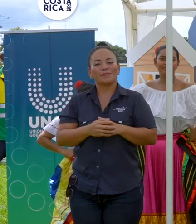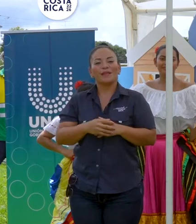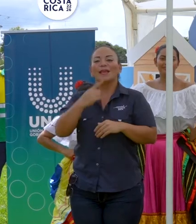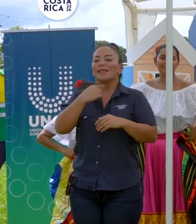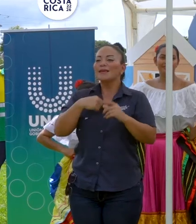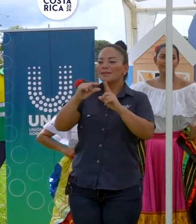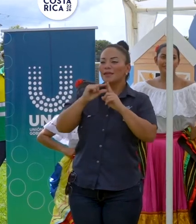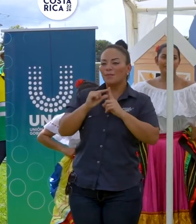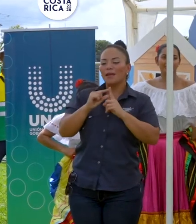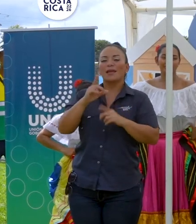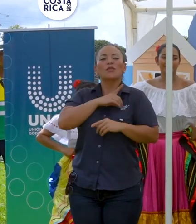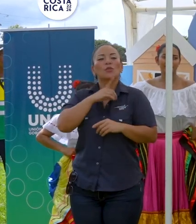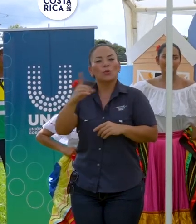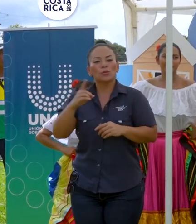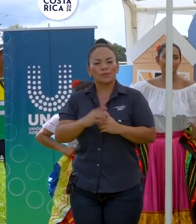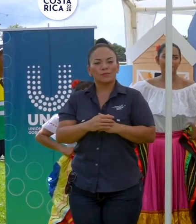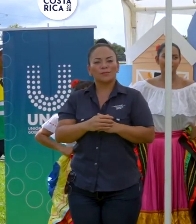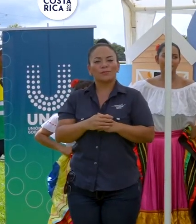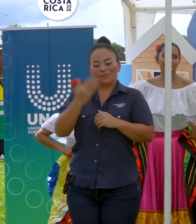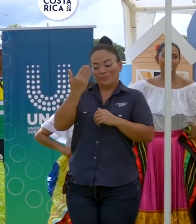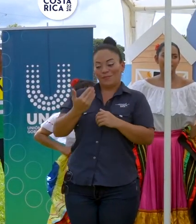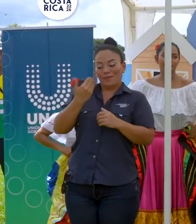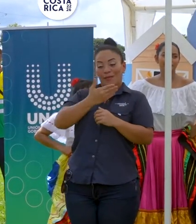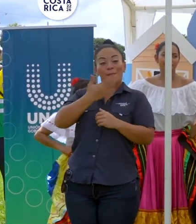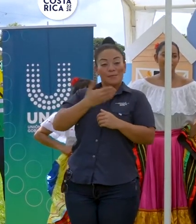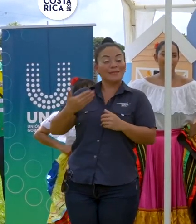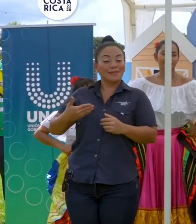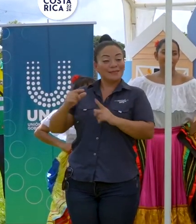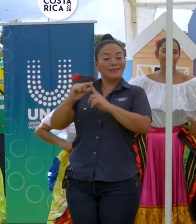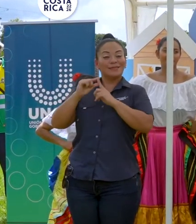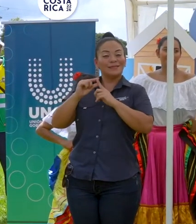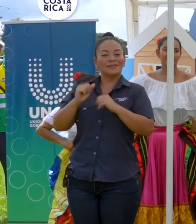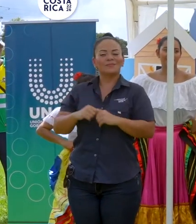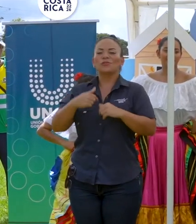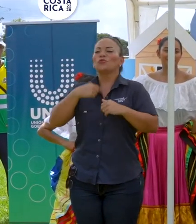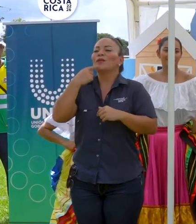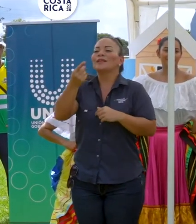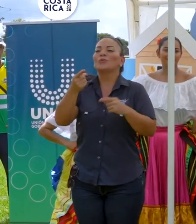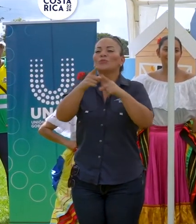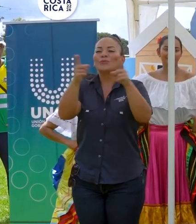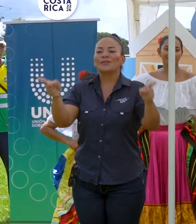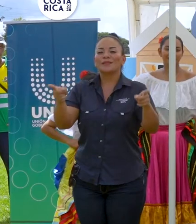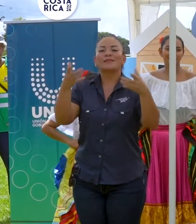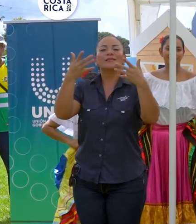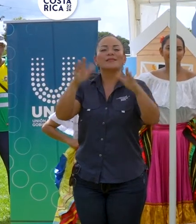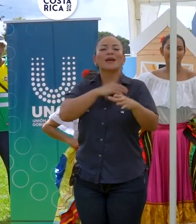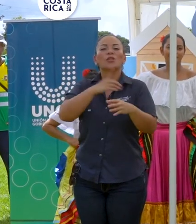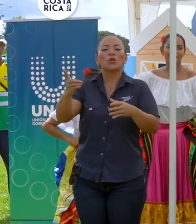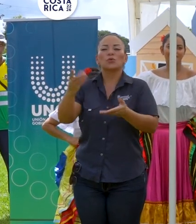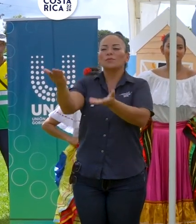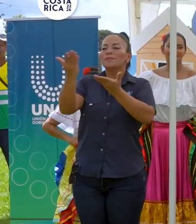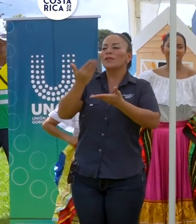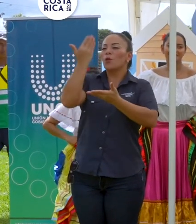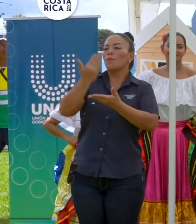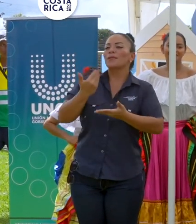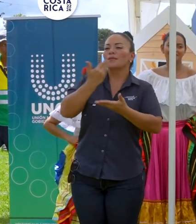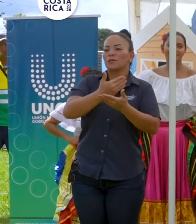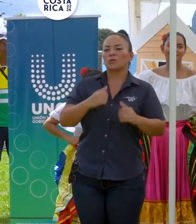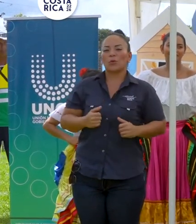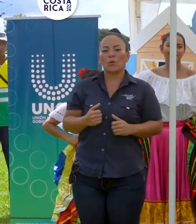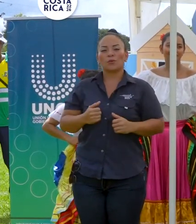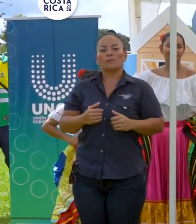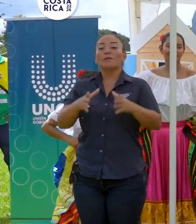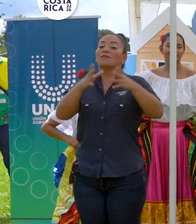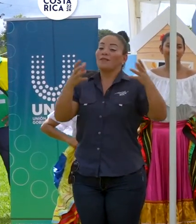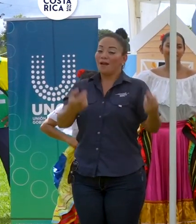decirme que Dios lo bendiga, Presidente. Yo les digo, ya Dios me bendijo con la